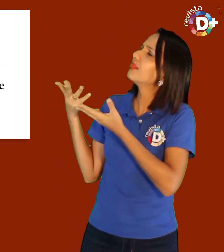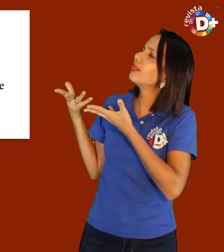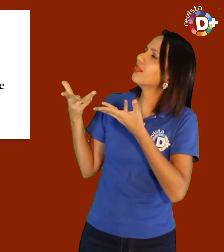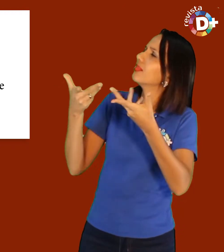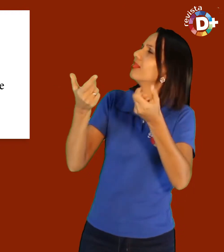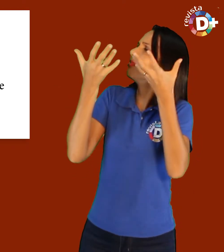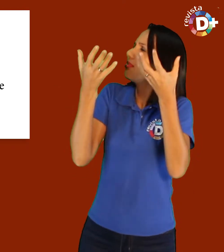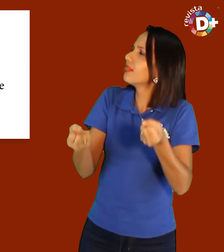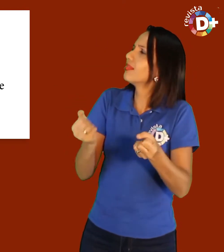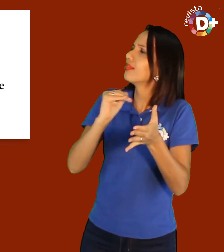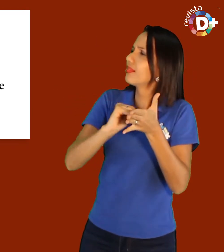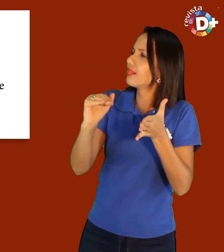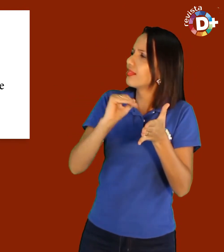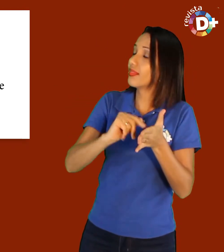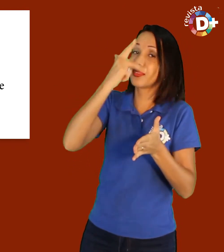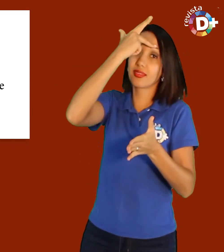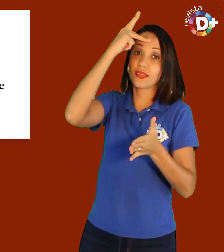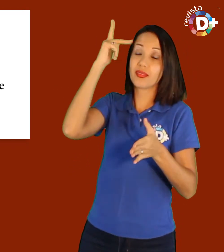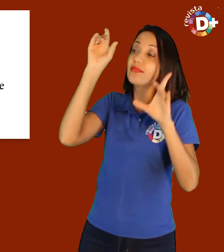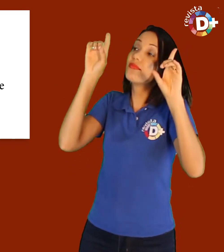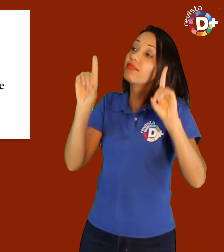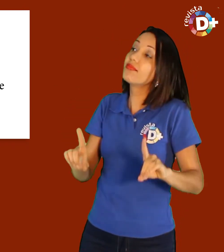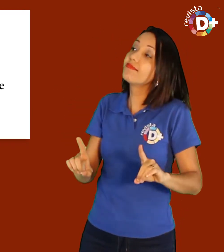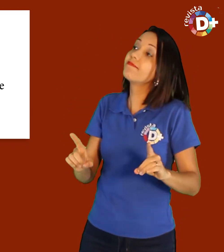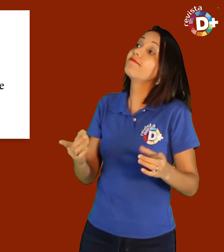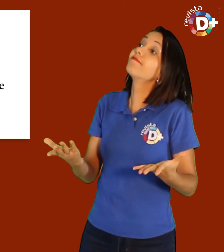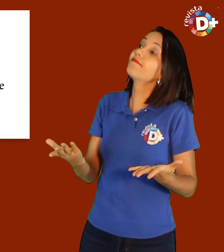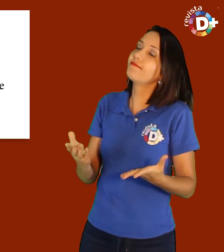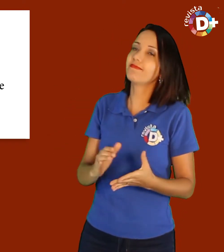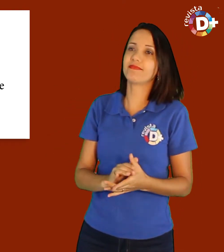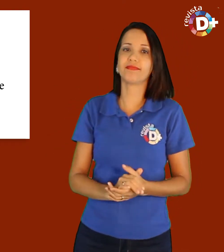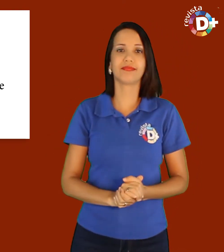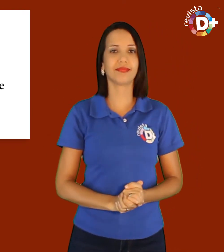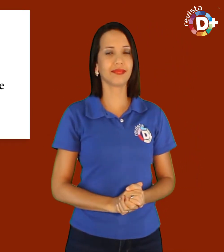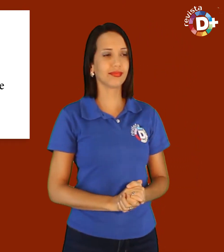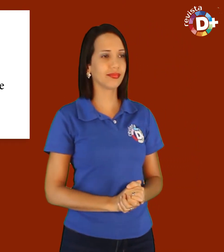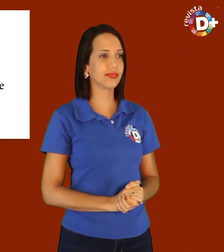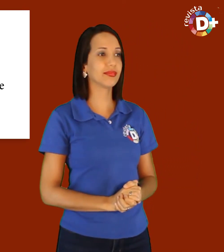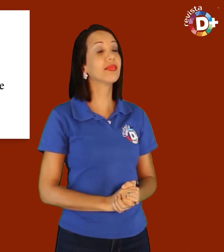Como você recebeu o convite para assumir a Secretaria da Pessoa com Deficiência?